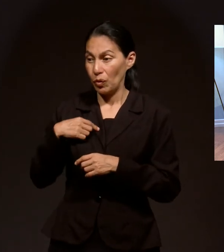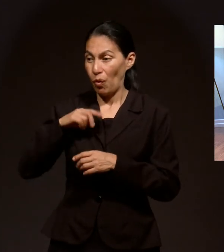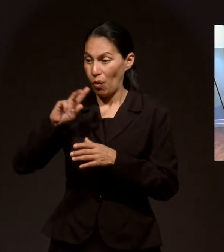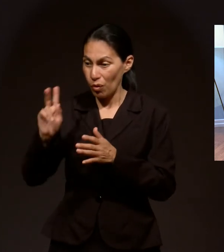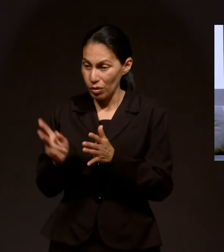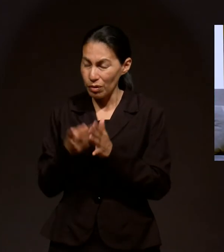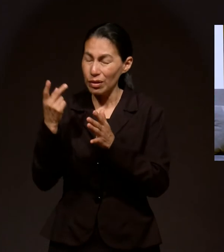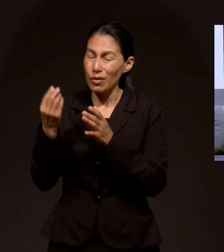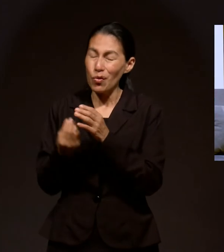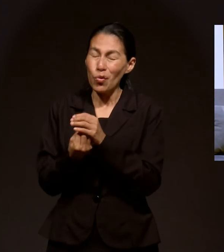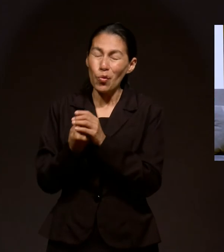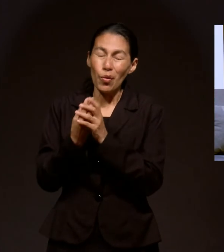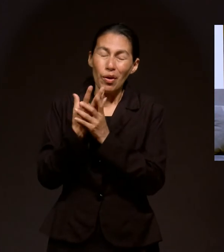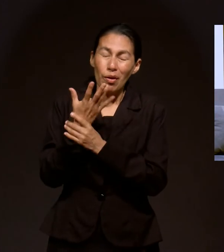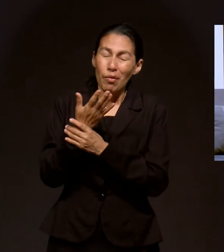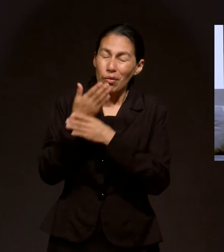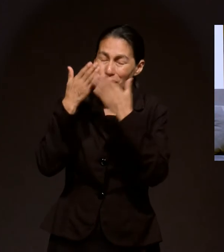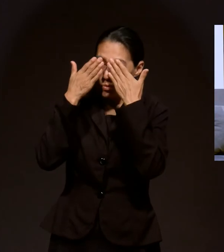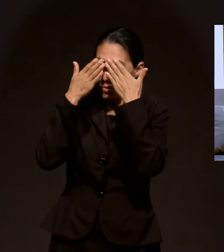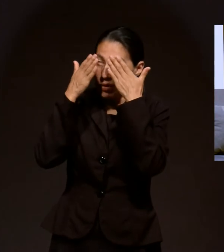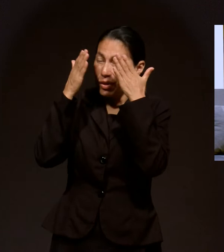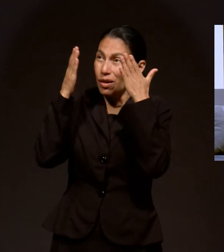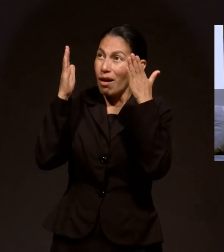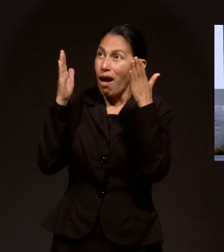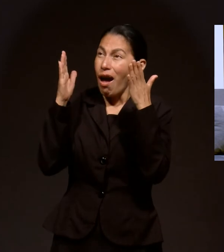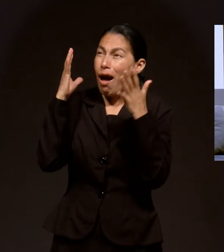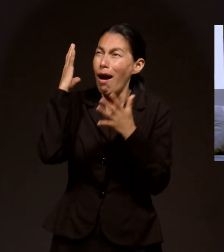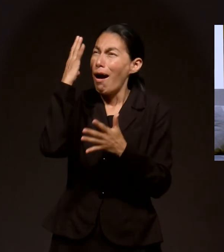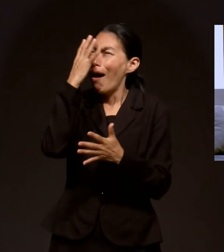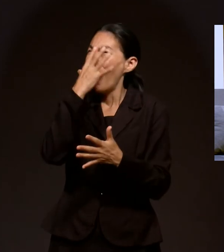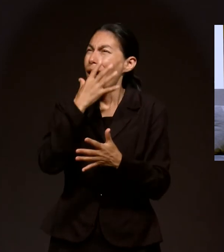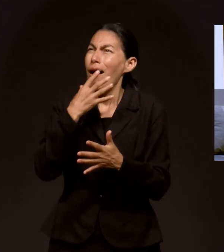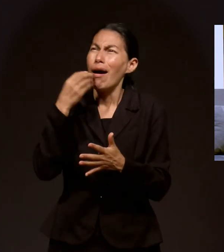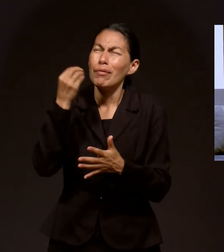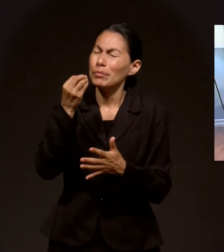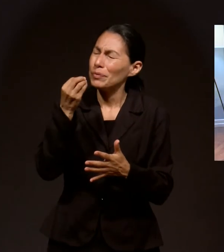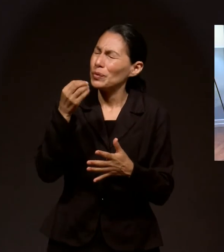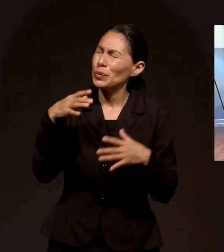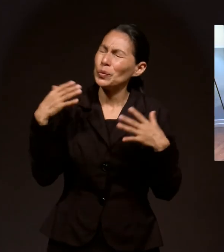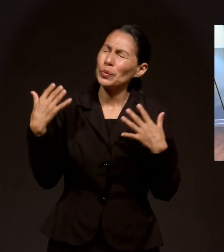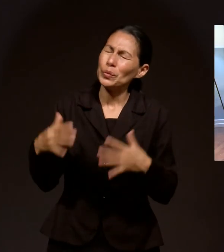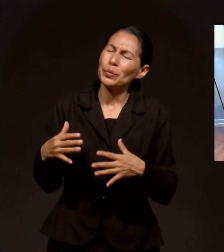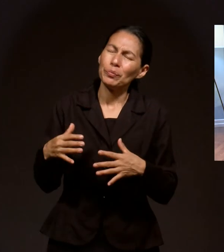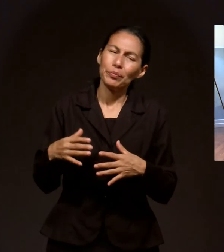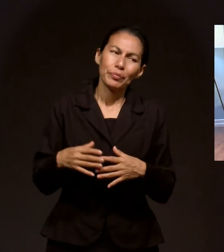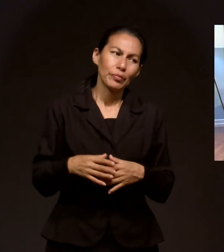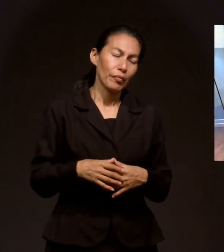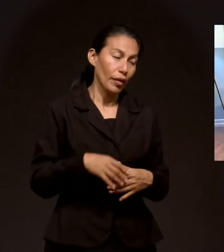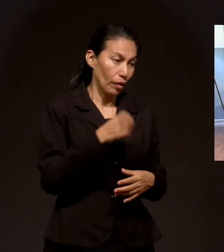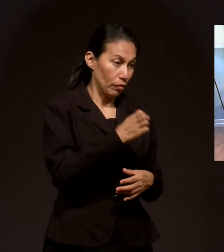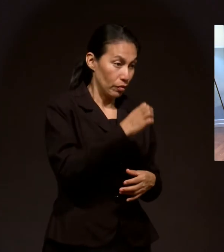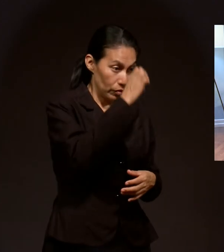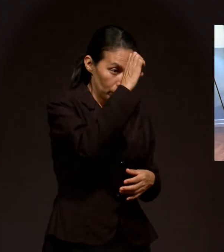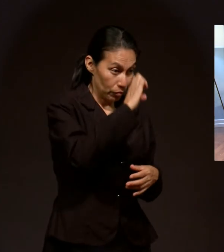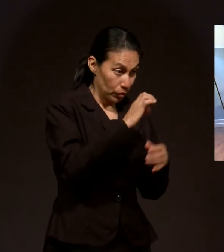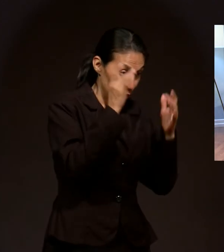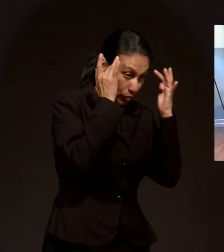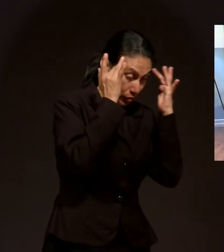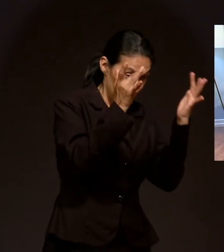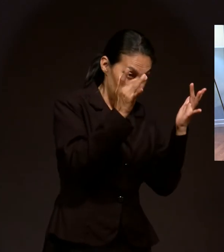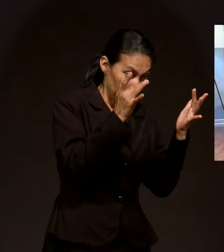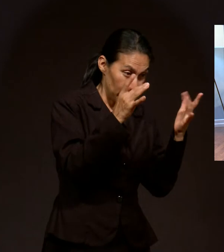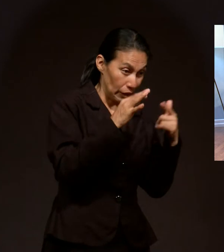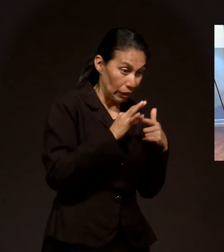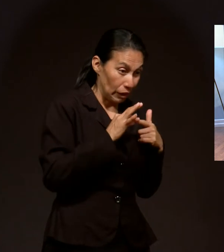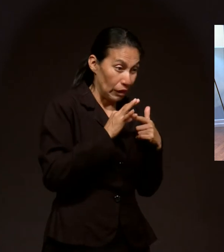nueva luz. Uno vuelve a ver todo de una forma maravillosa. Entonces, el Espíritu te lleva a un primer amor, ¿no?